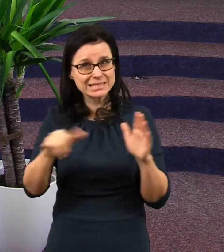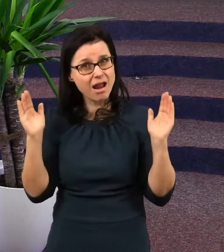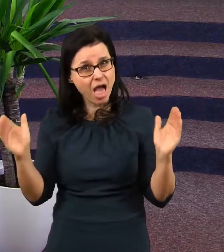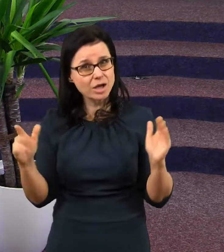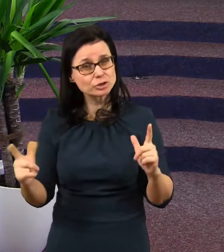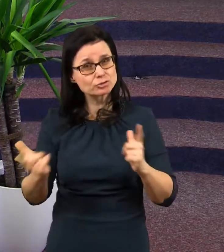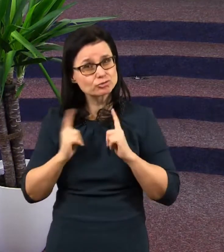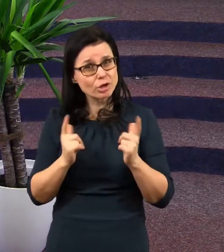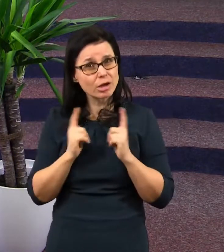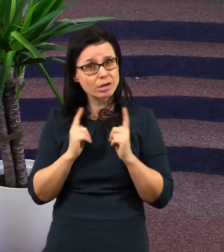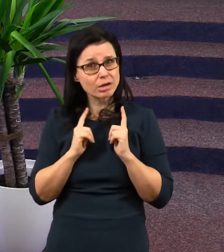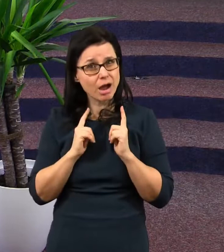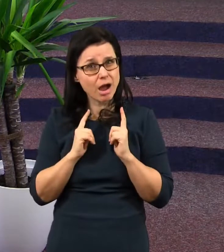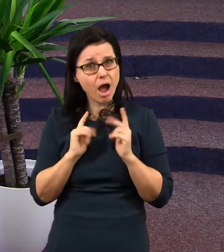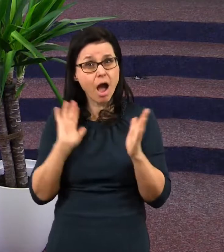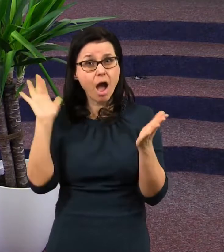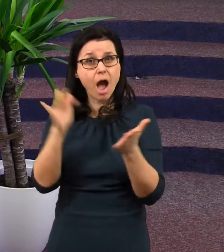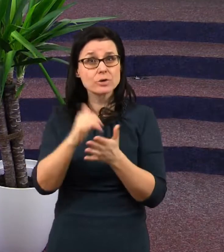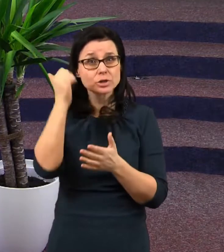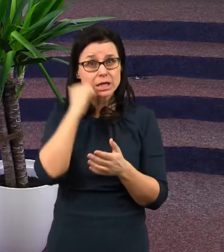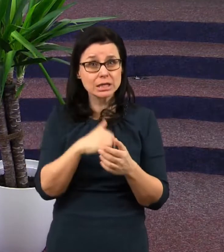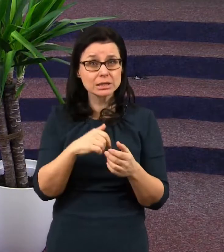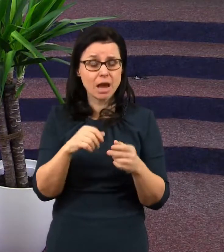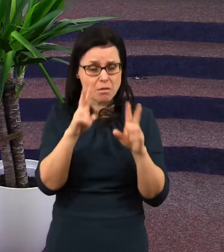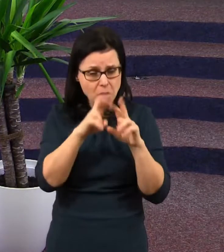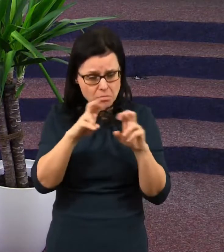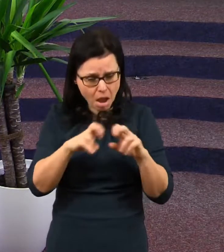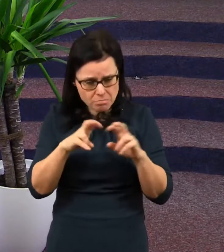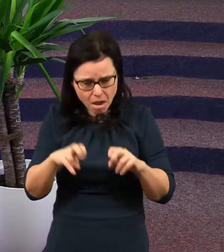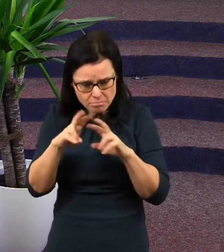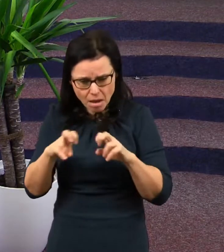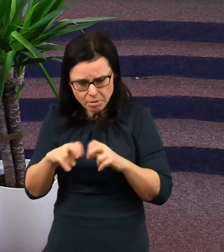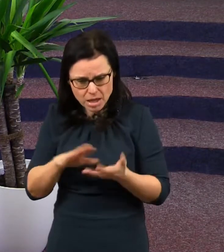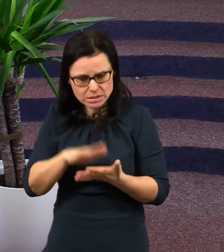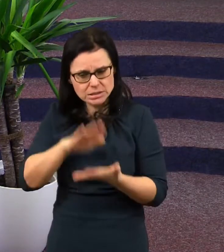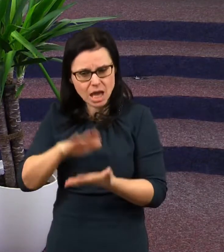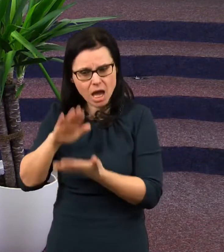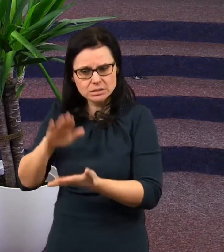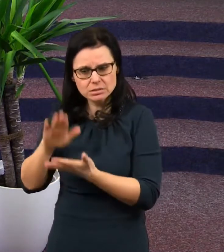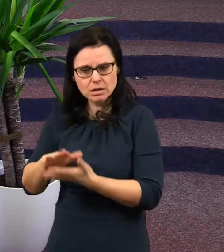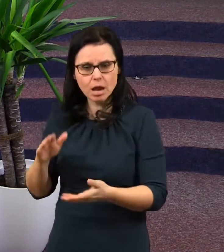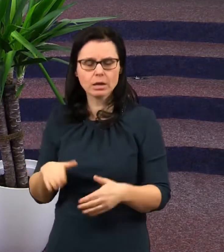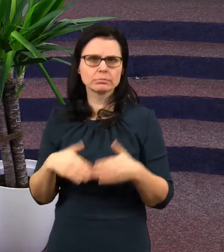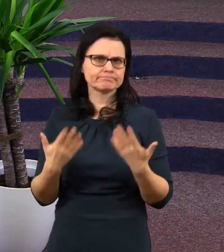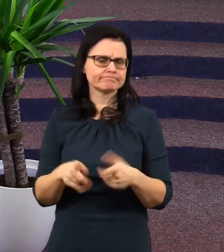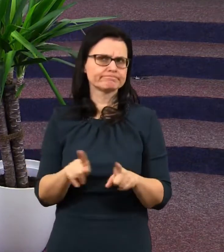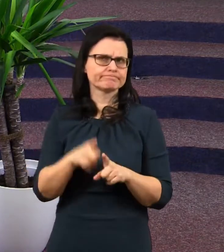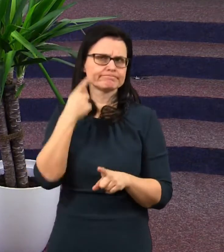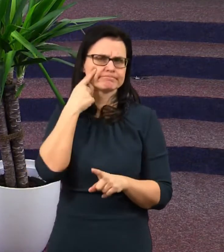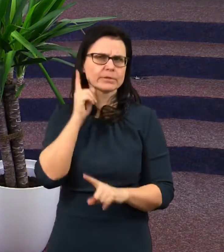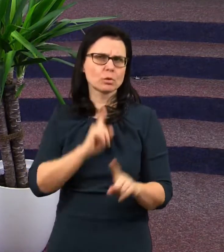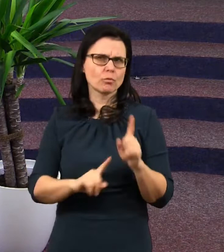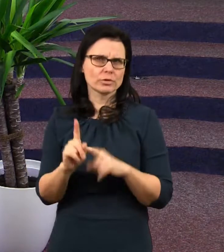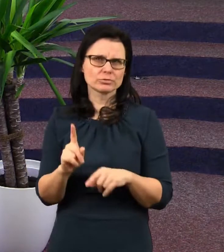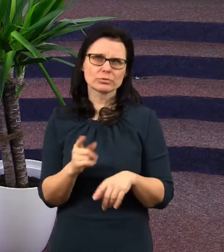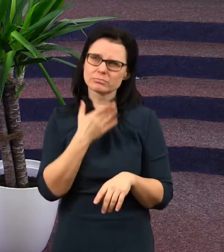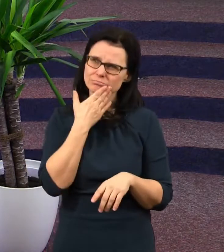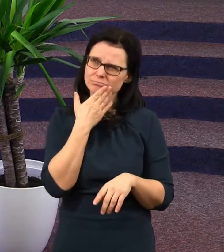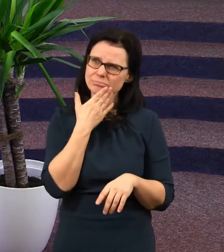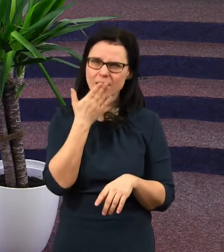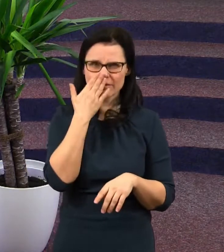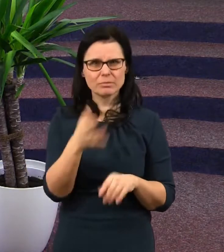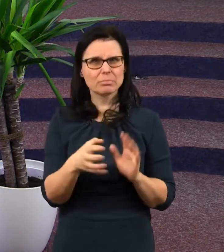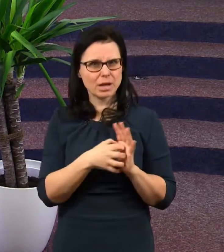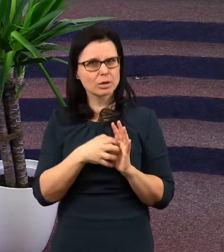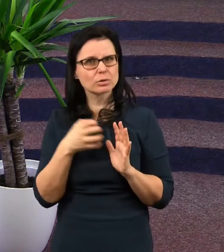na to, než se lidé proberou všemi těmito záznamy. Také jsem si to kdysi myslel. Ale